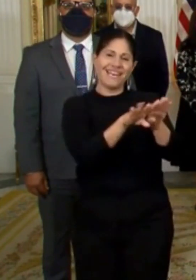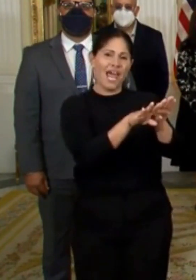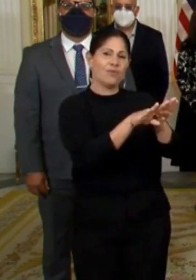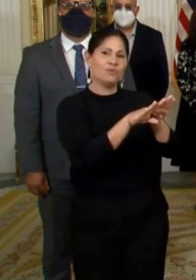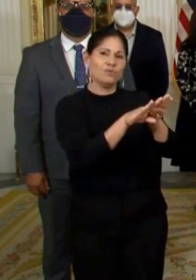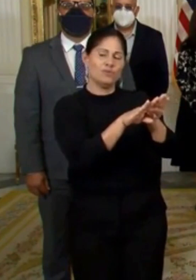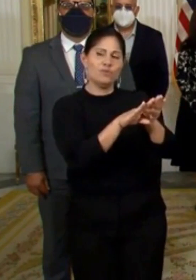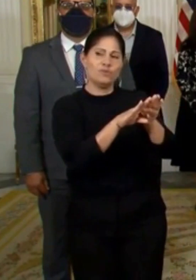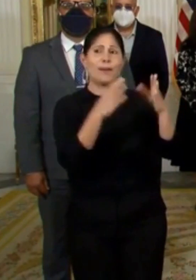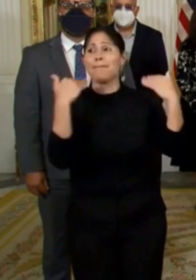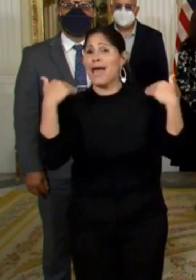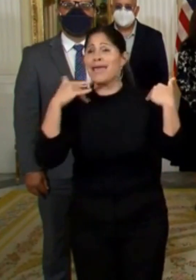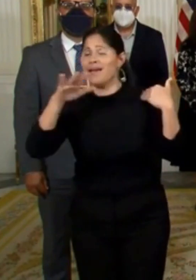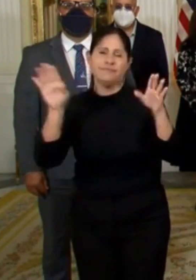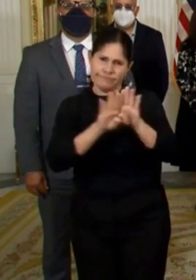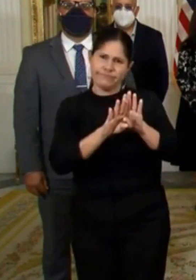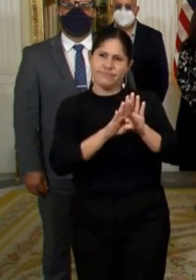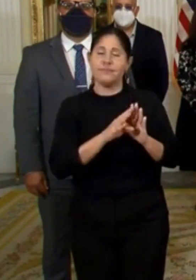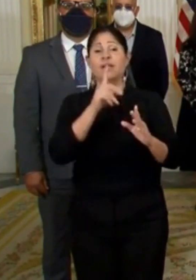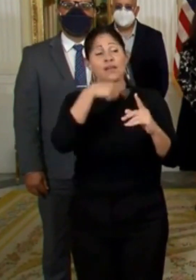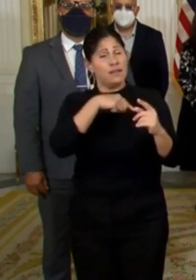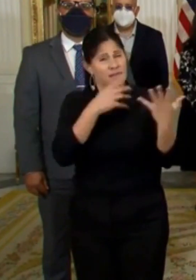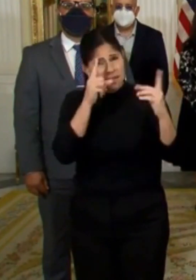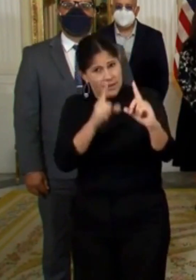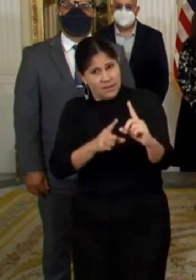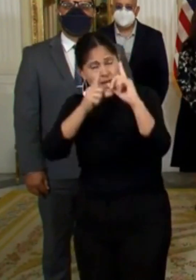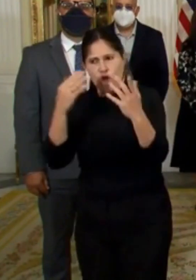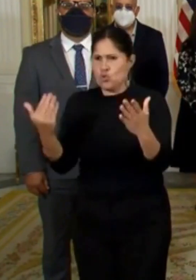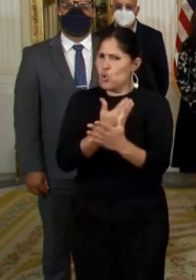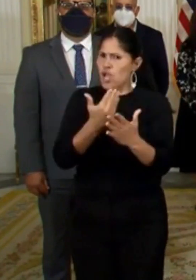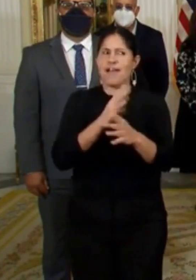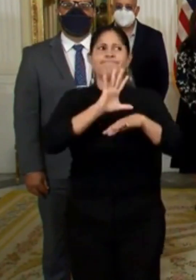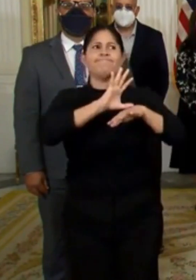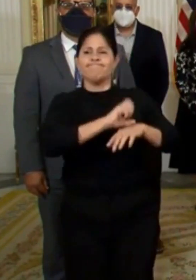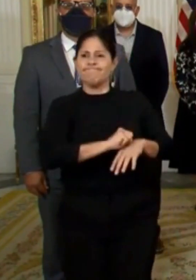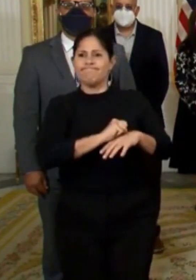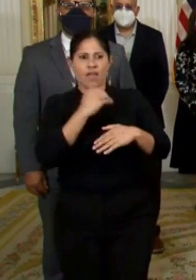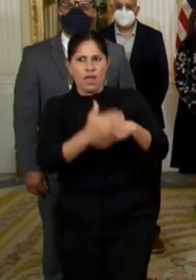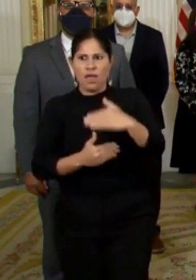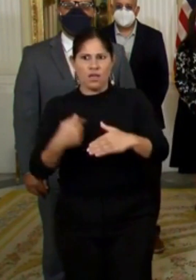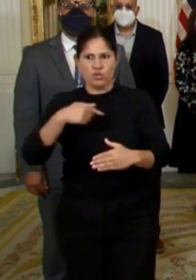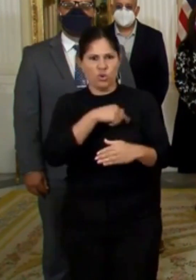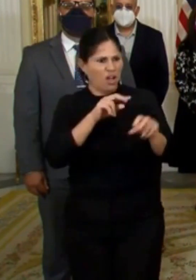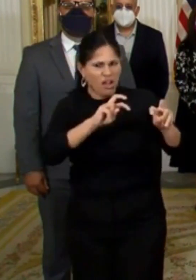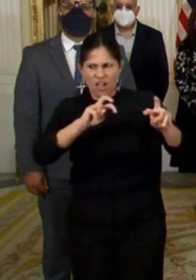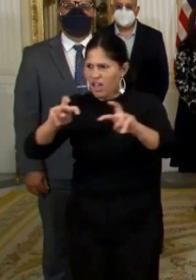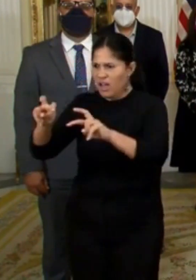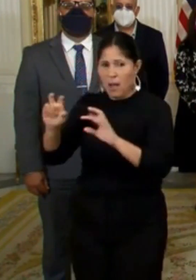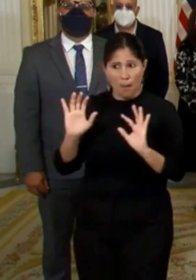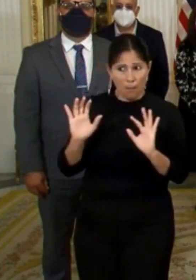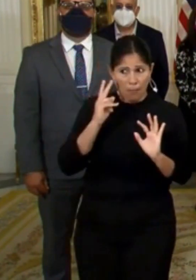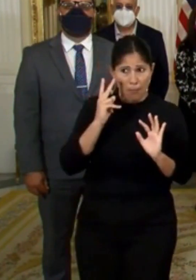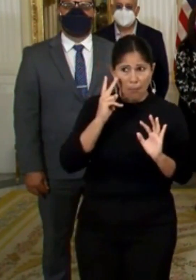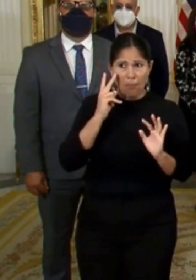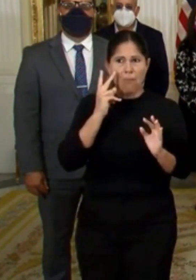hemos indicado, el camino hacia esta nueva etapa surge del análisis de riesgo por sectores que han realizado el Task Force,